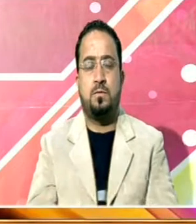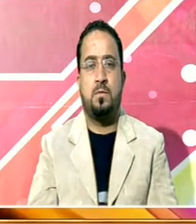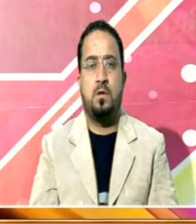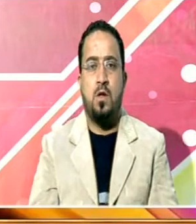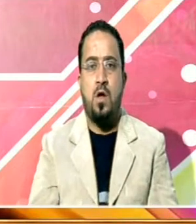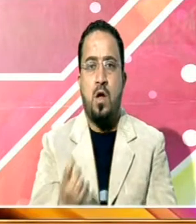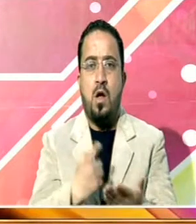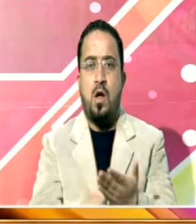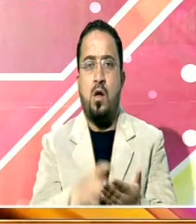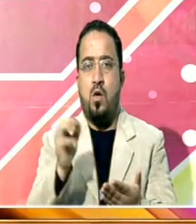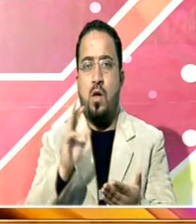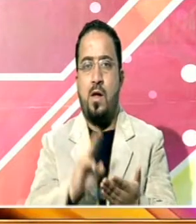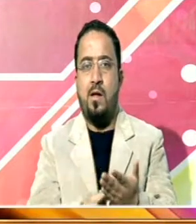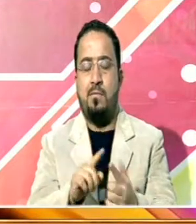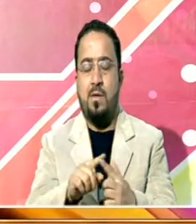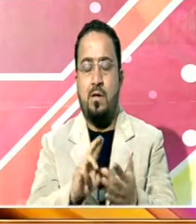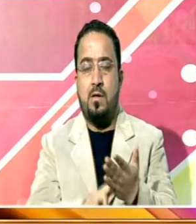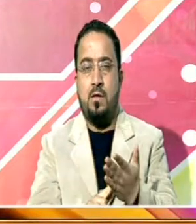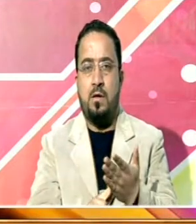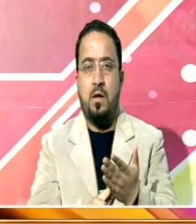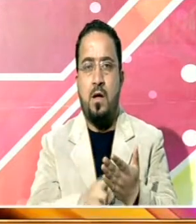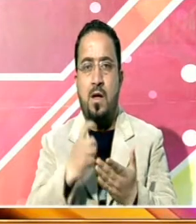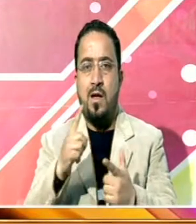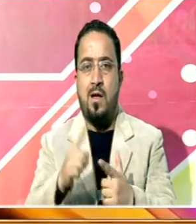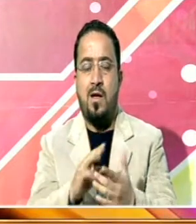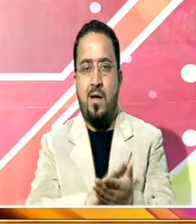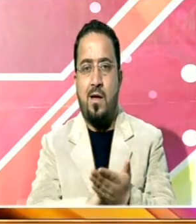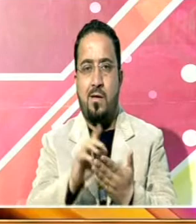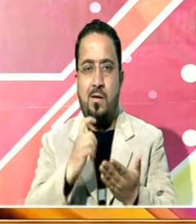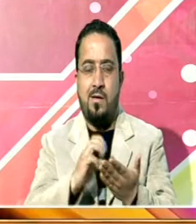رومانیہ اور ہنگری سے واپس لائے جا رہا ہے